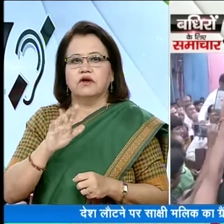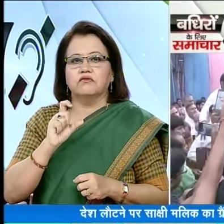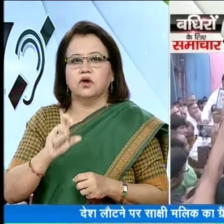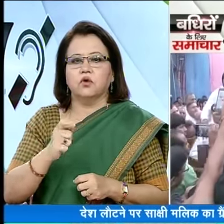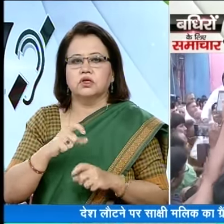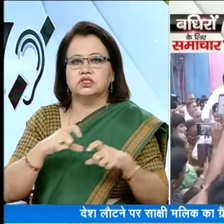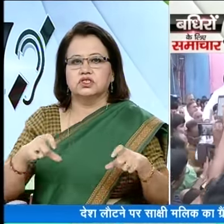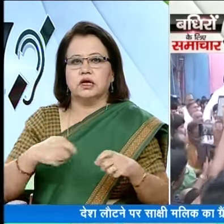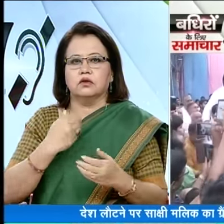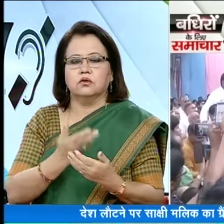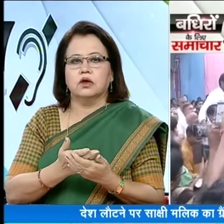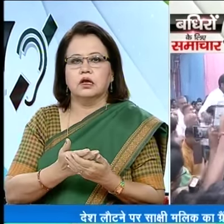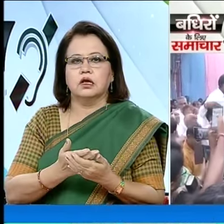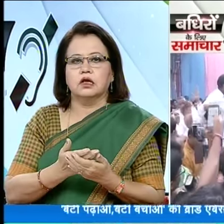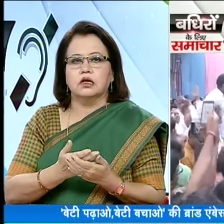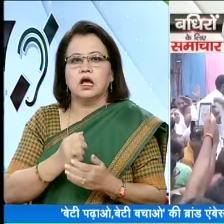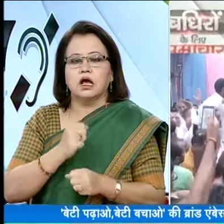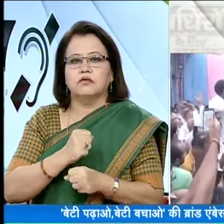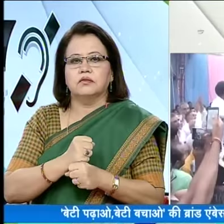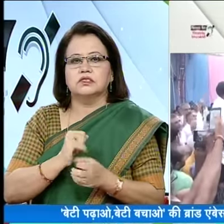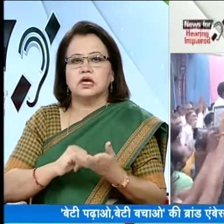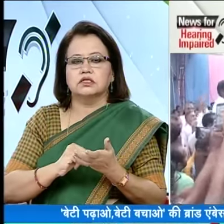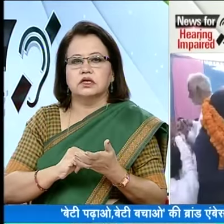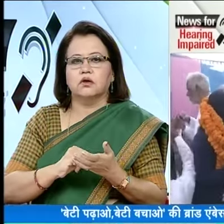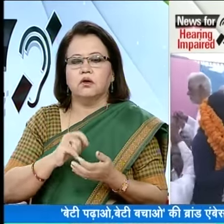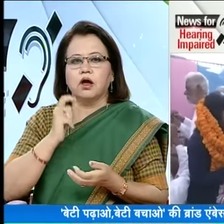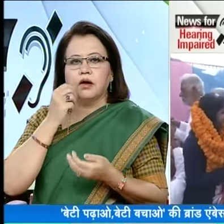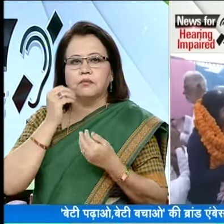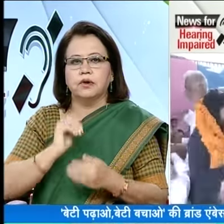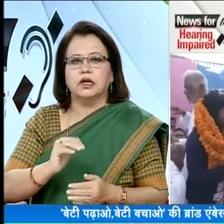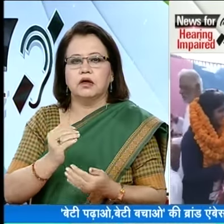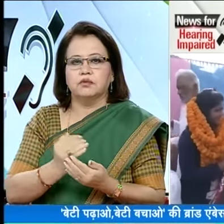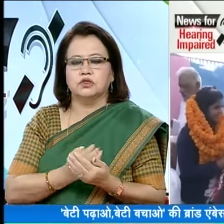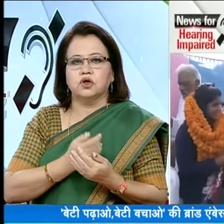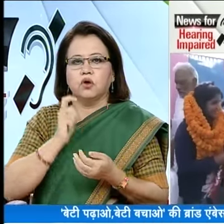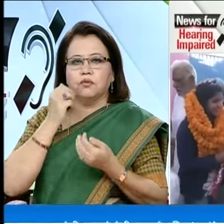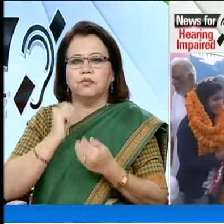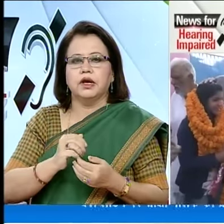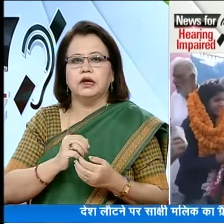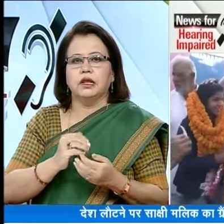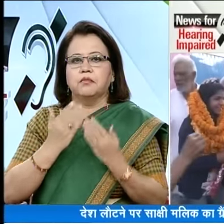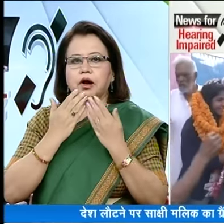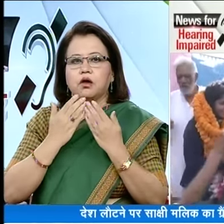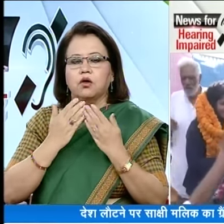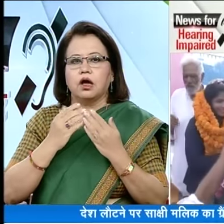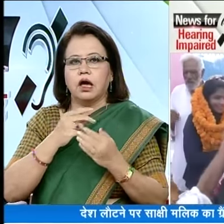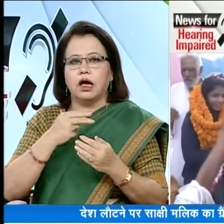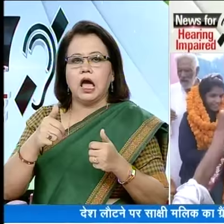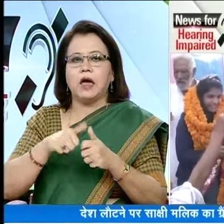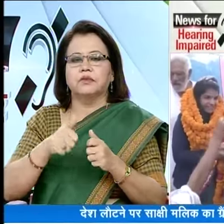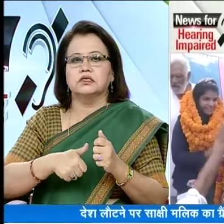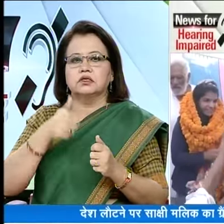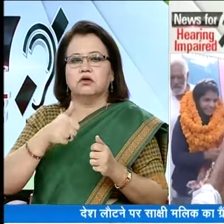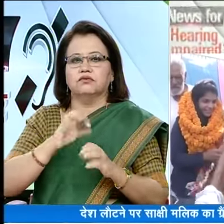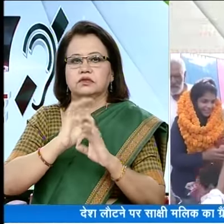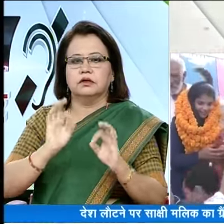का चेक दिया मनौलार सरकार ने साक्षी को हर्याना में बेटी बचाओ बेटी पढ़ाओ अभियान का ब्रेंड अंबेस्डर बनाने का एलान किया